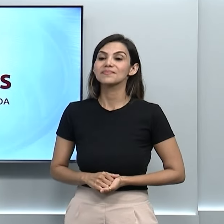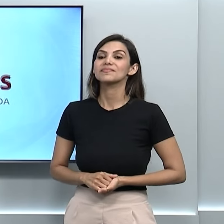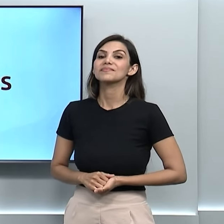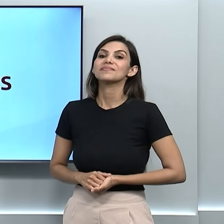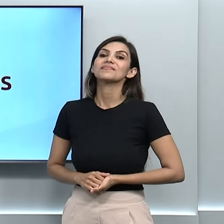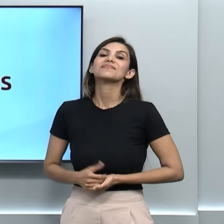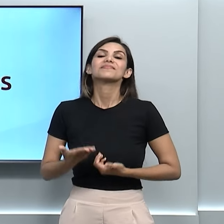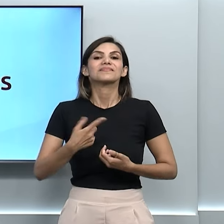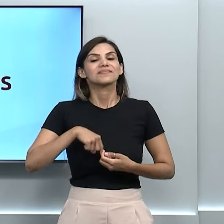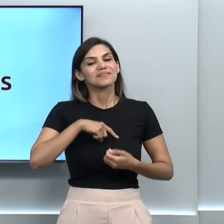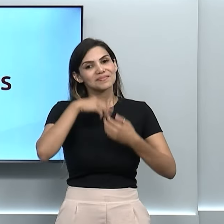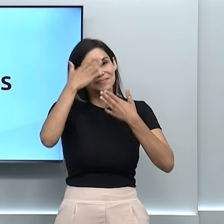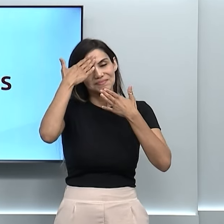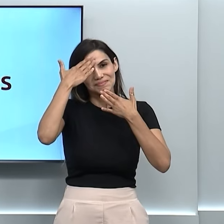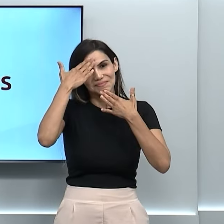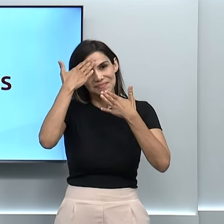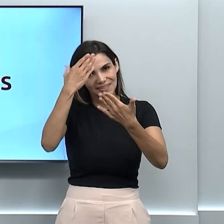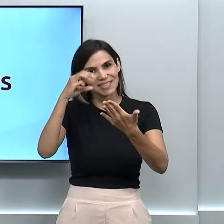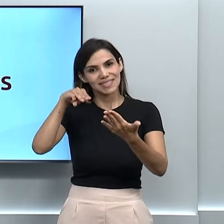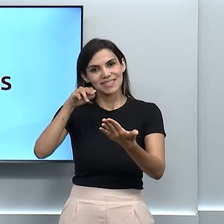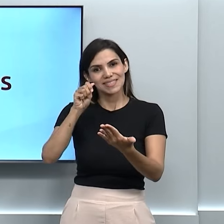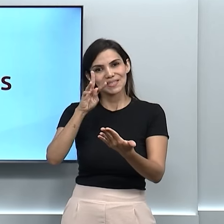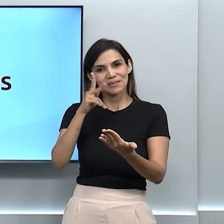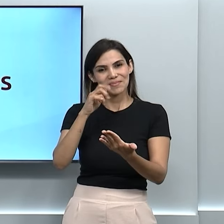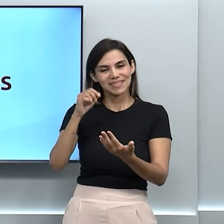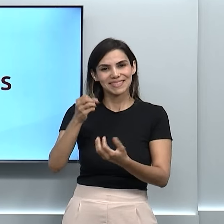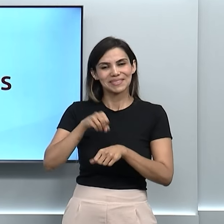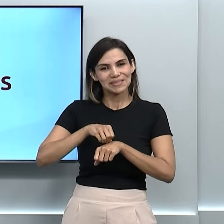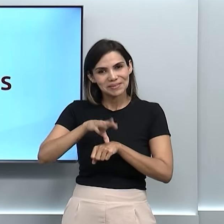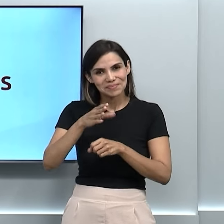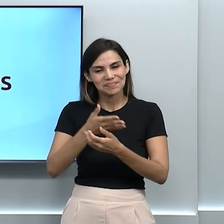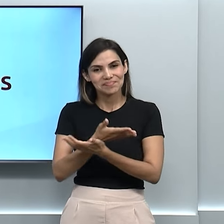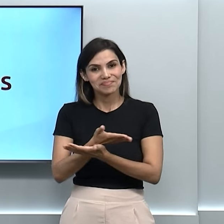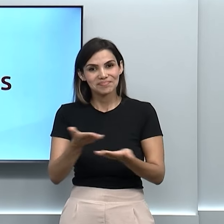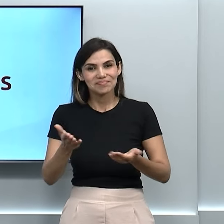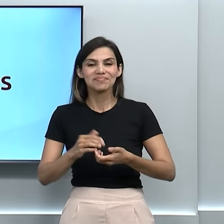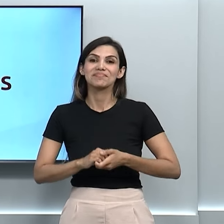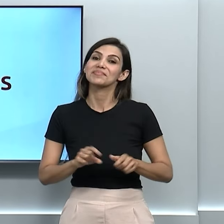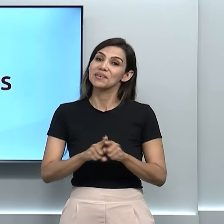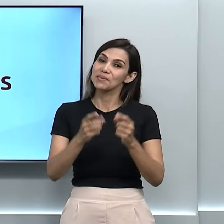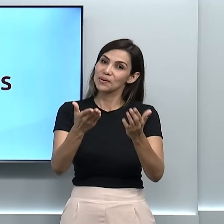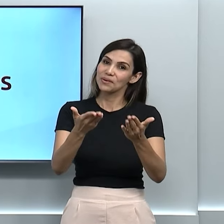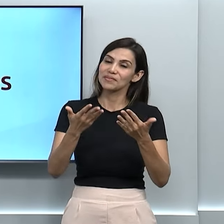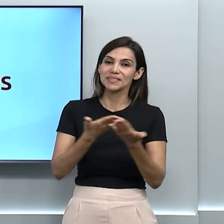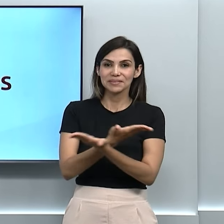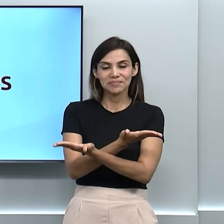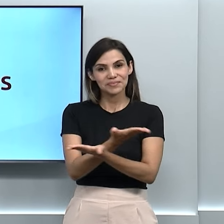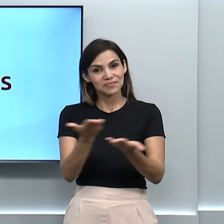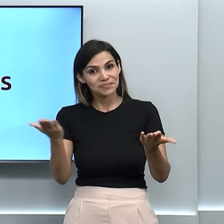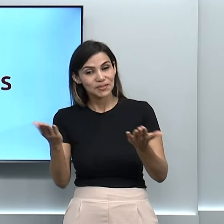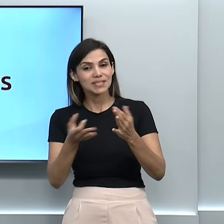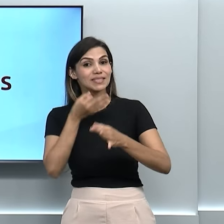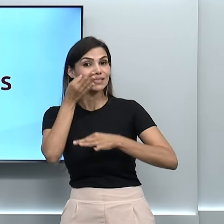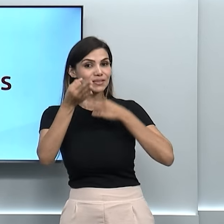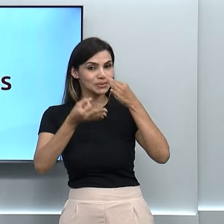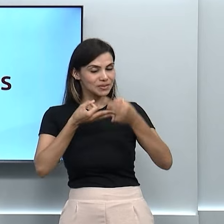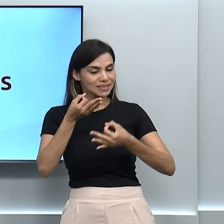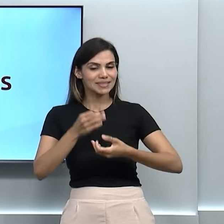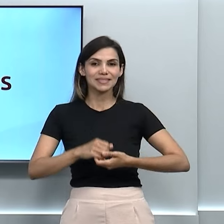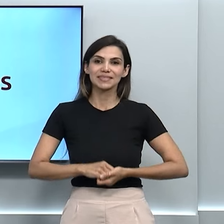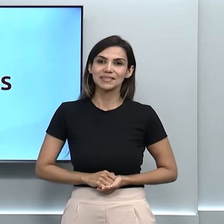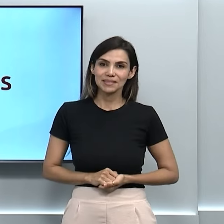A gente agradece o Matheus por essas dicas e, claro, te convida a fazer as suas sugestões para a gente.